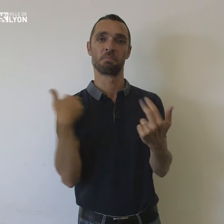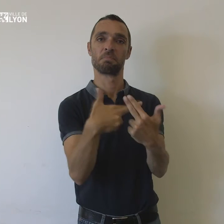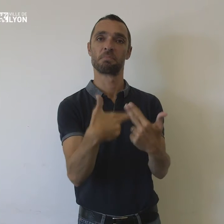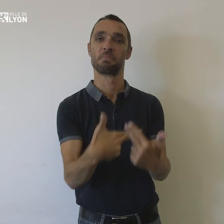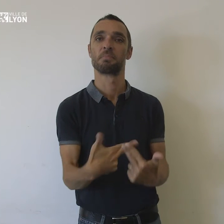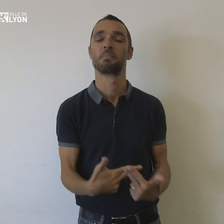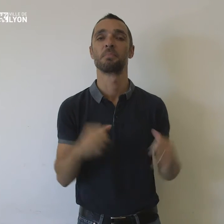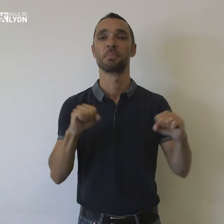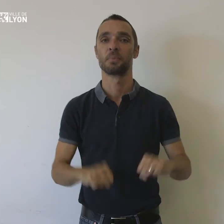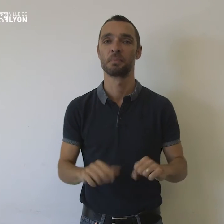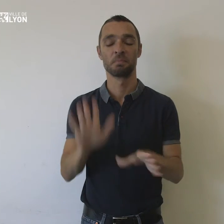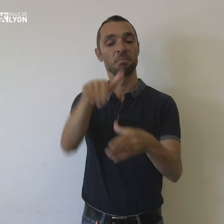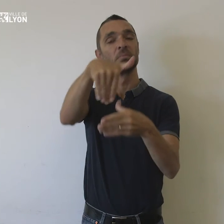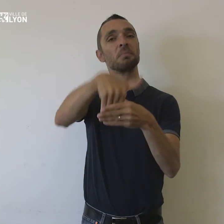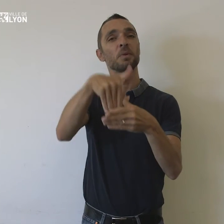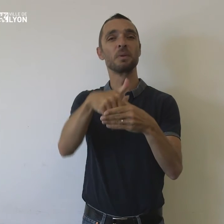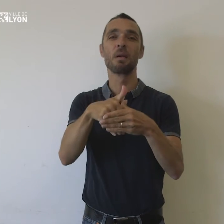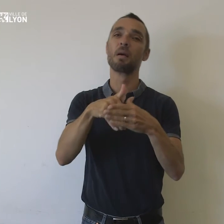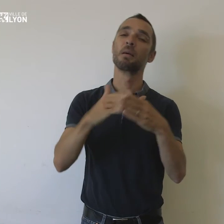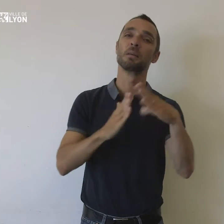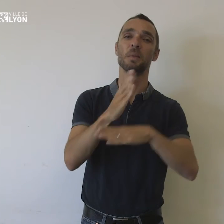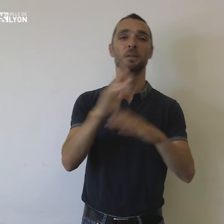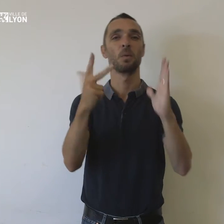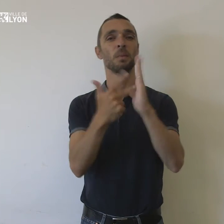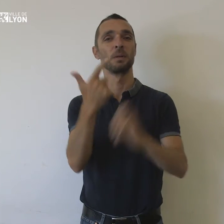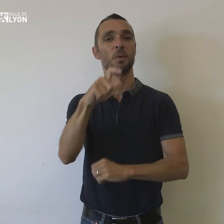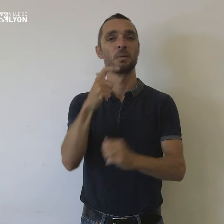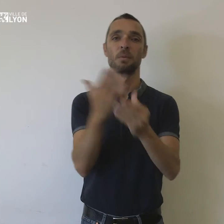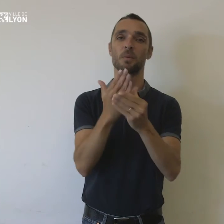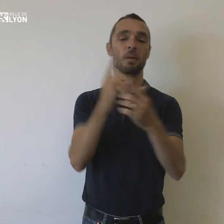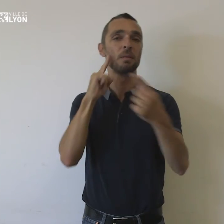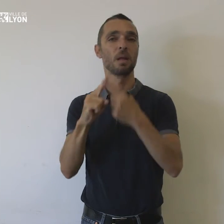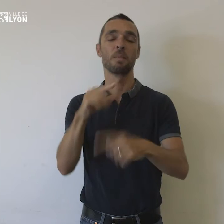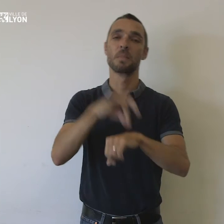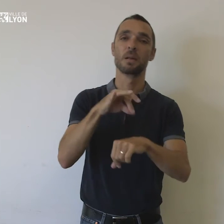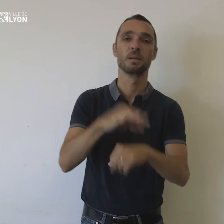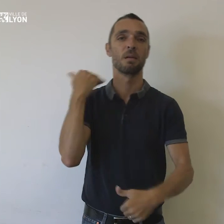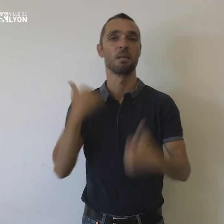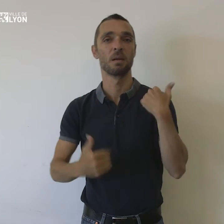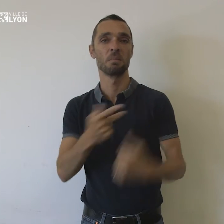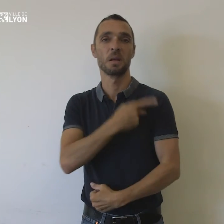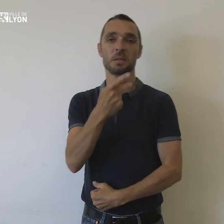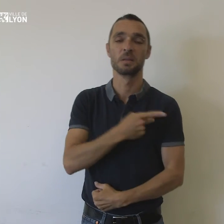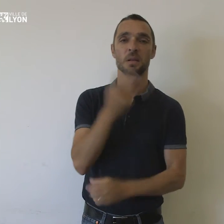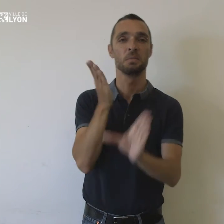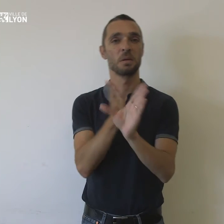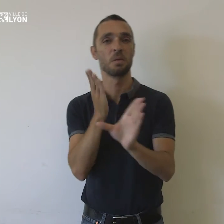Sur place, vous trouverez plus de 3200 documents sur les maladies, le handicap, la médecine, la psychologie, les soins du corps